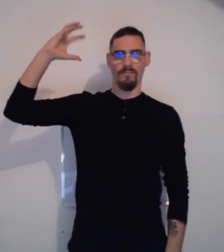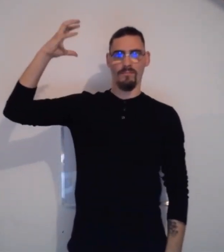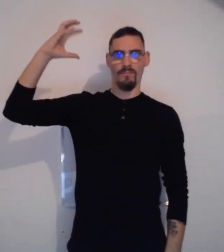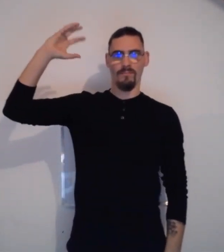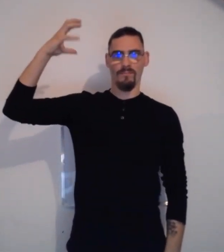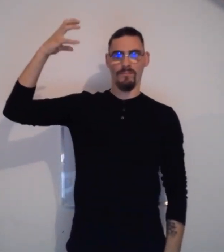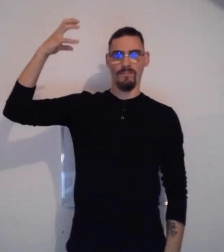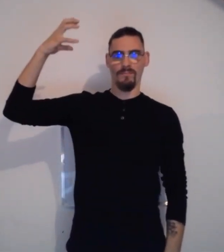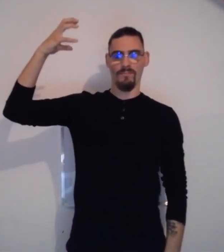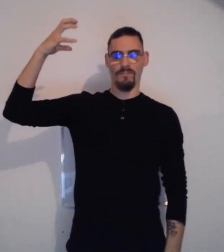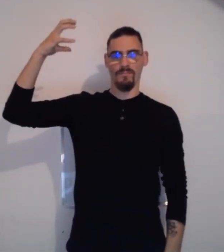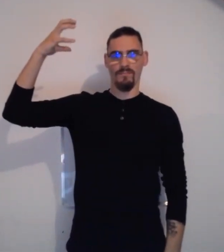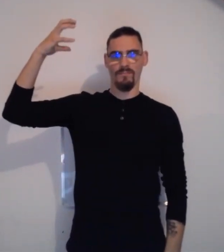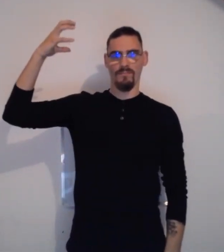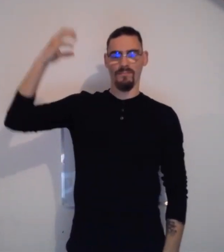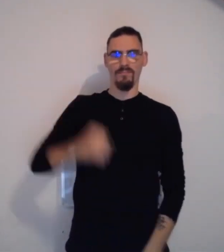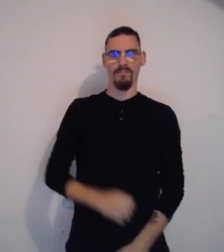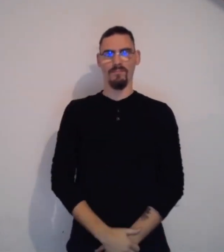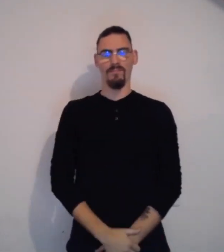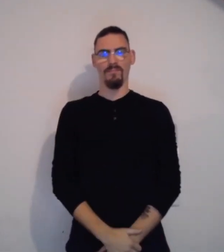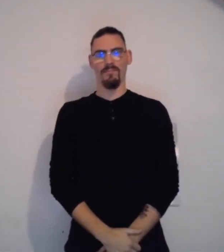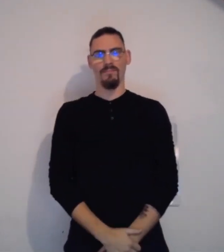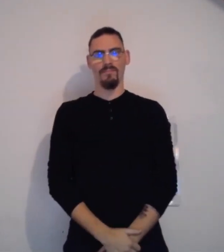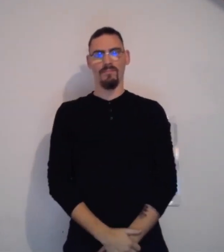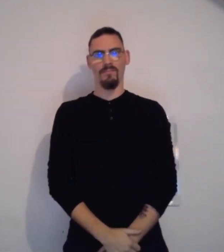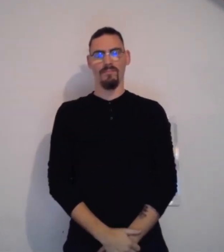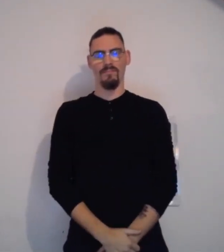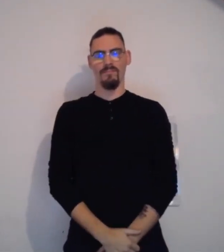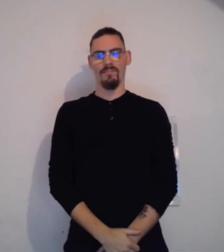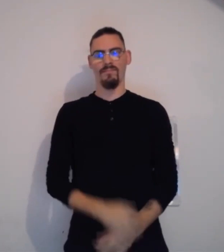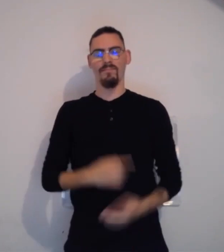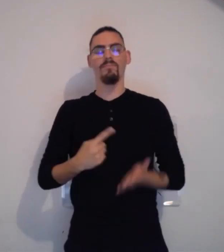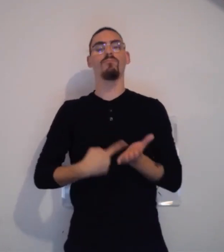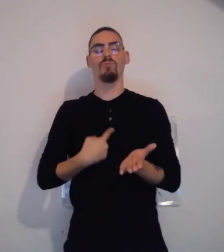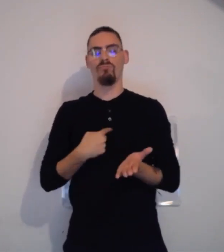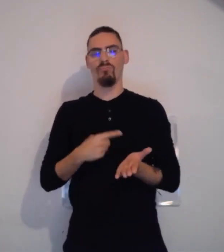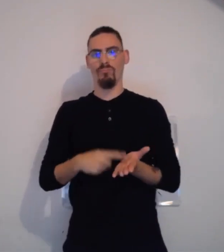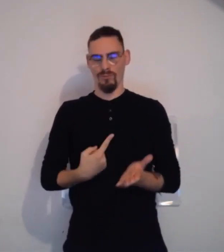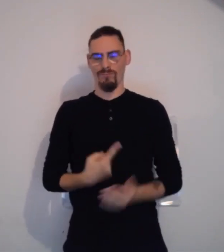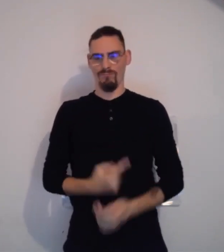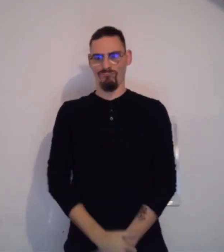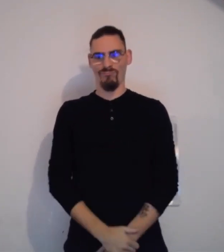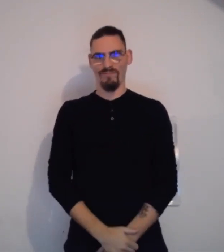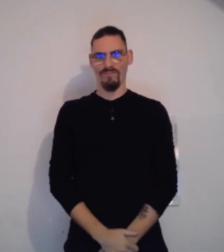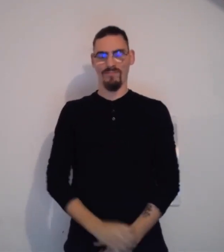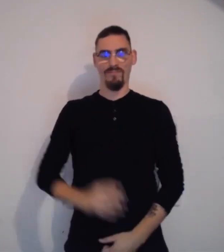Celui-ci. Un rond au-dessus de la tête. Regardez bien. Je vais le refaire.